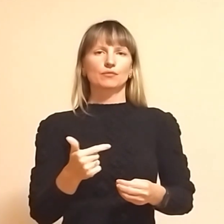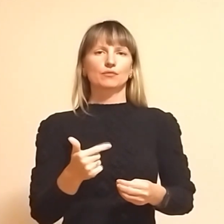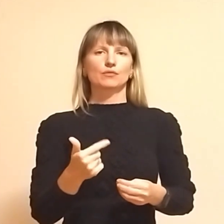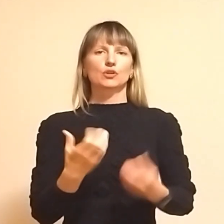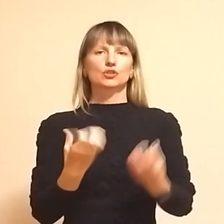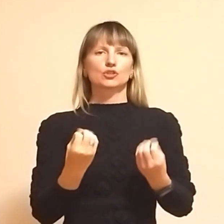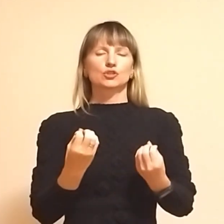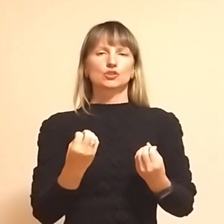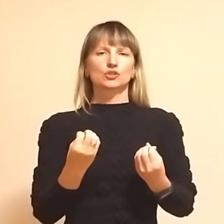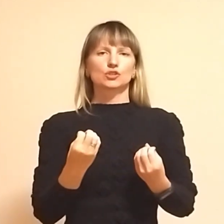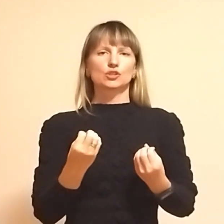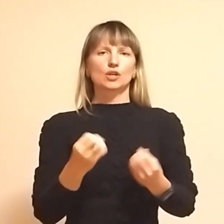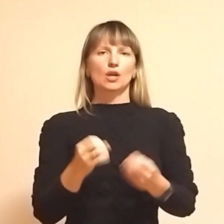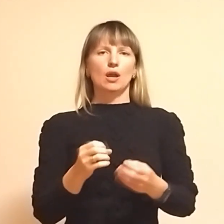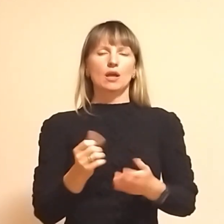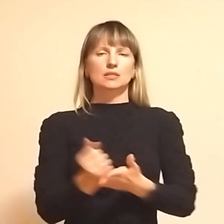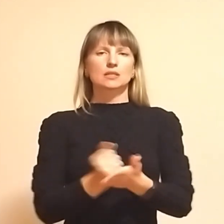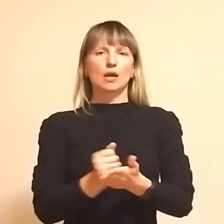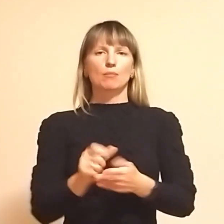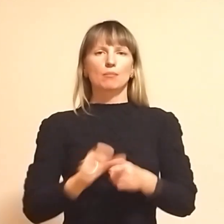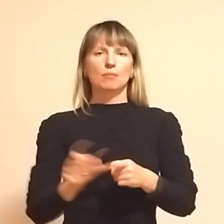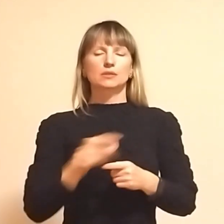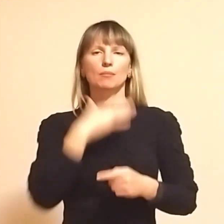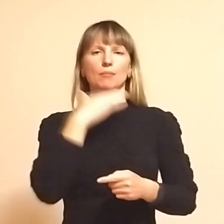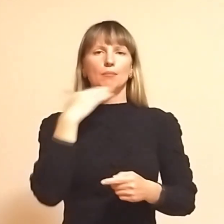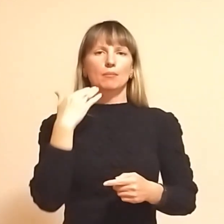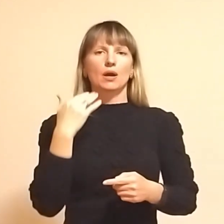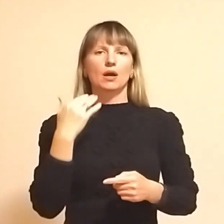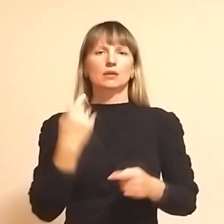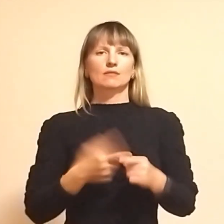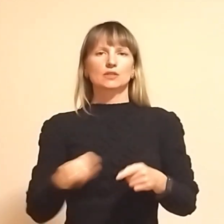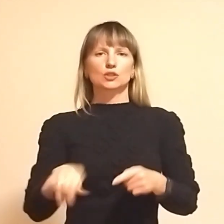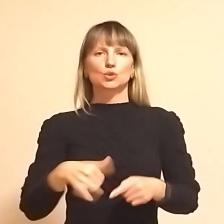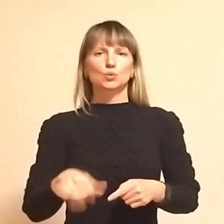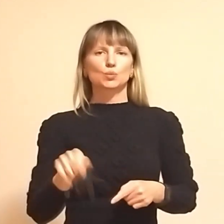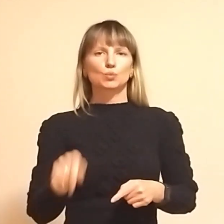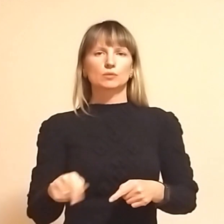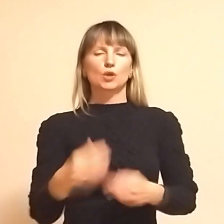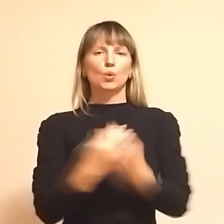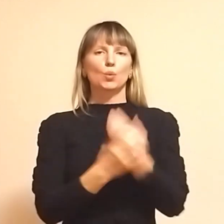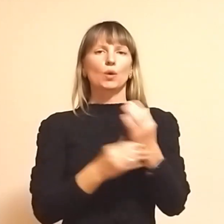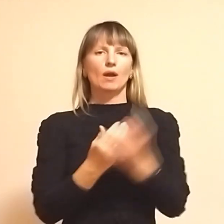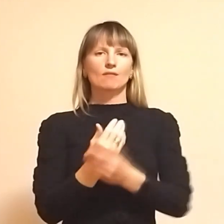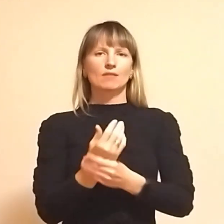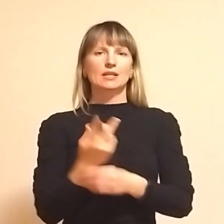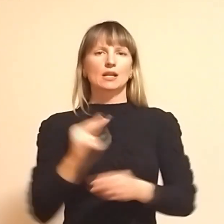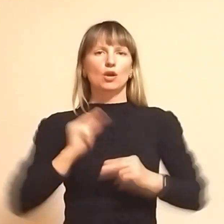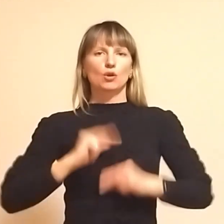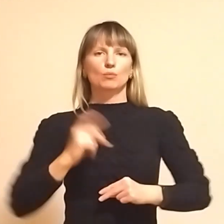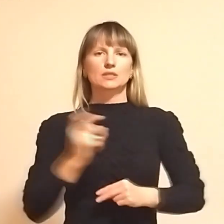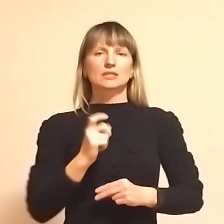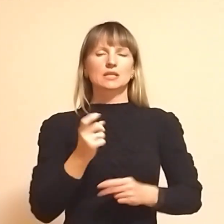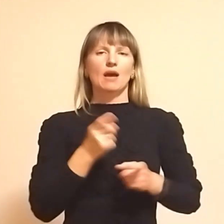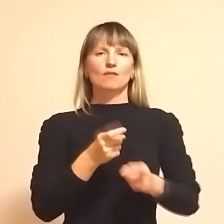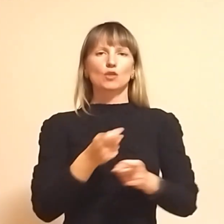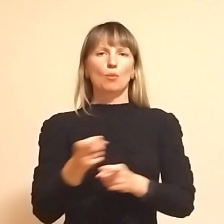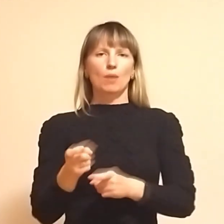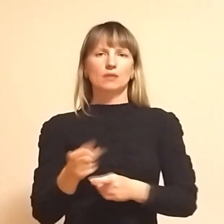Ще з магазинами, ще магазини багато. На оці, сунці, рукавиці, звичайно, для роботи з автоматом. От